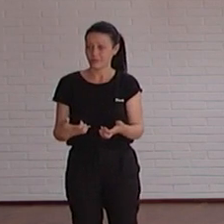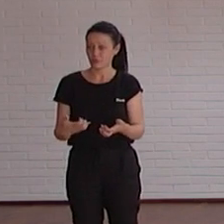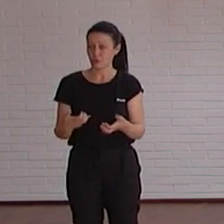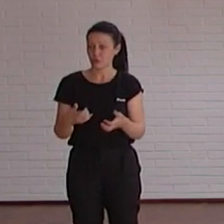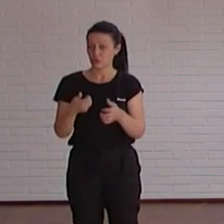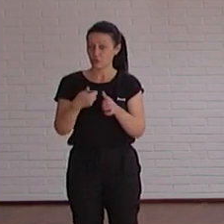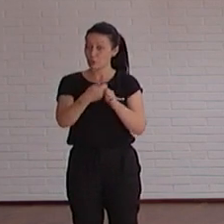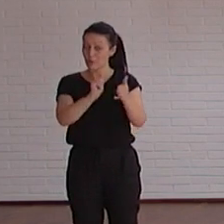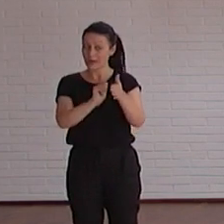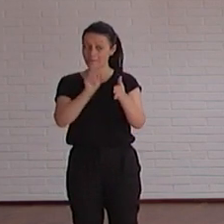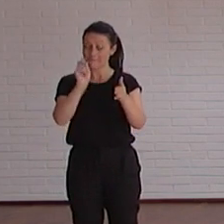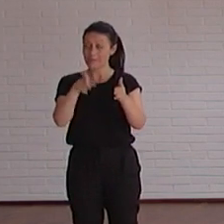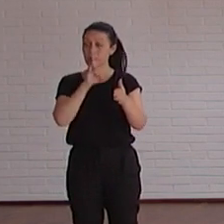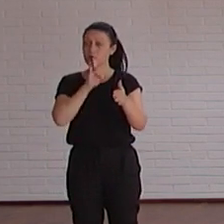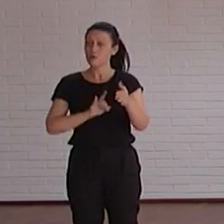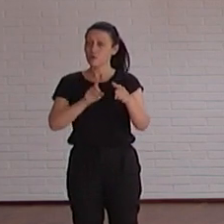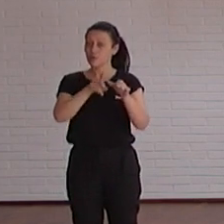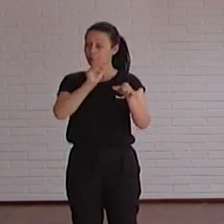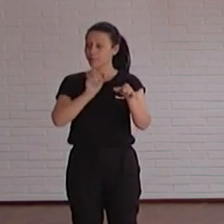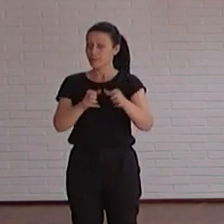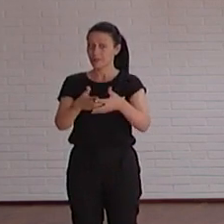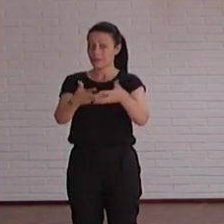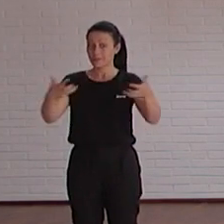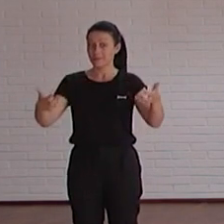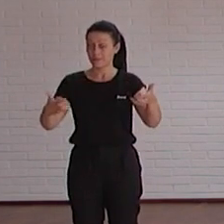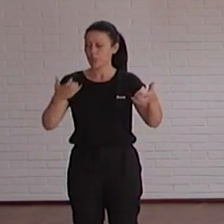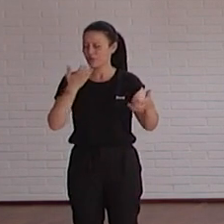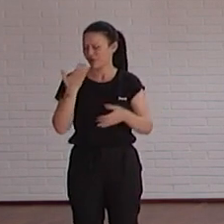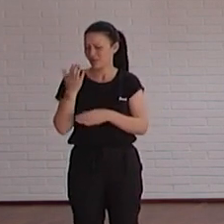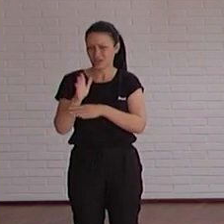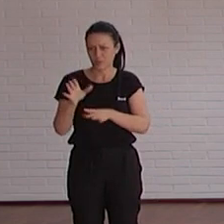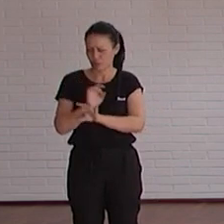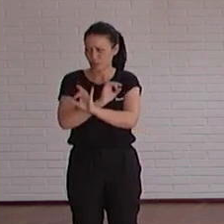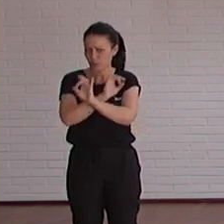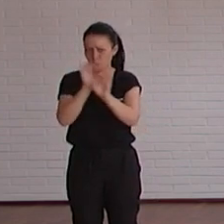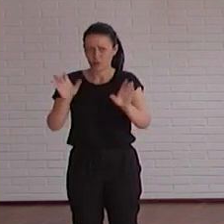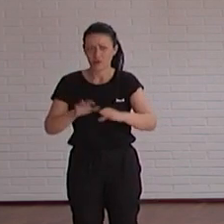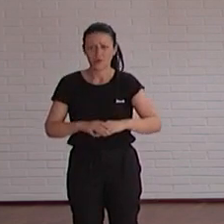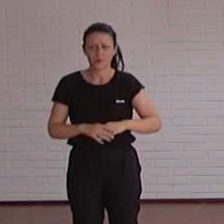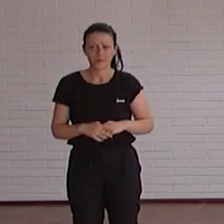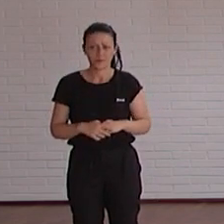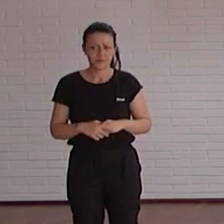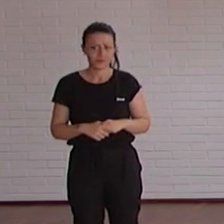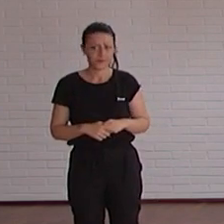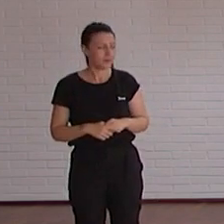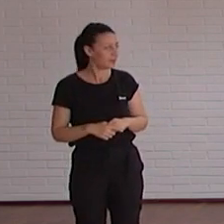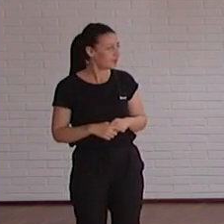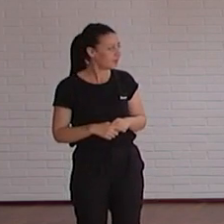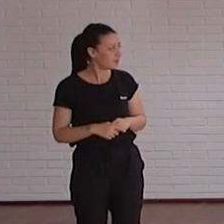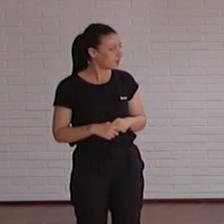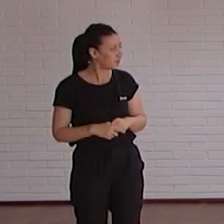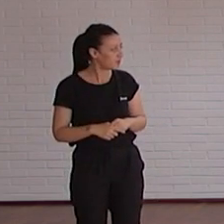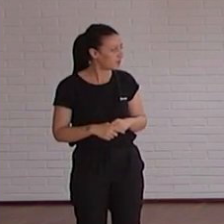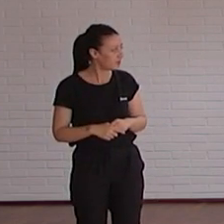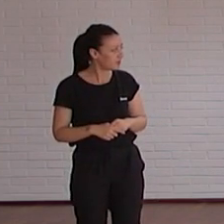texto pegarlo en el correo porque seguramente tienes la fuente pero fue un ejemplo muy claro que me puso para que viera que no se veía la información